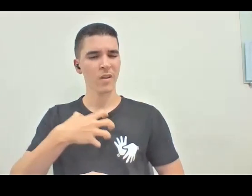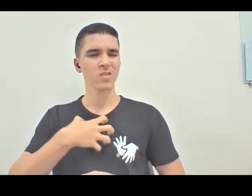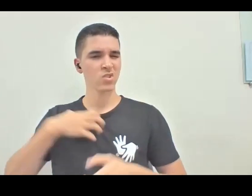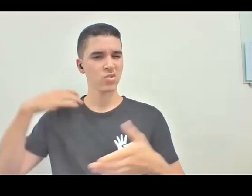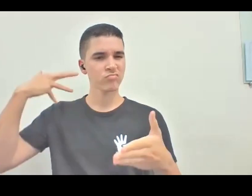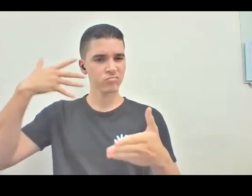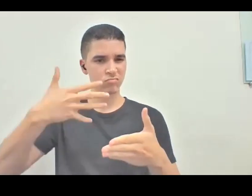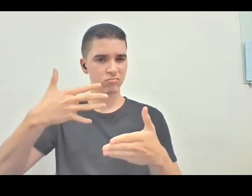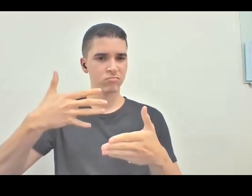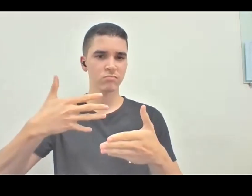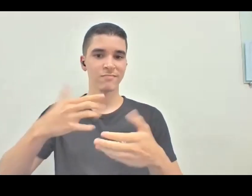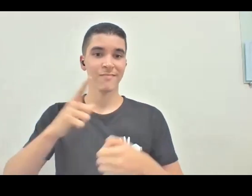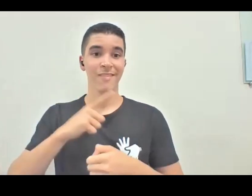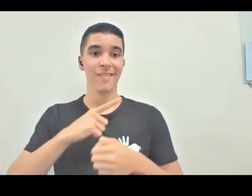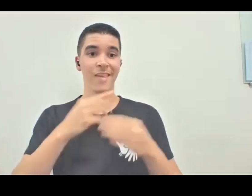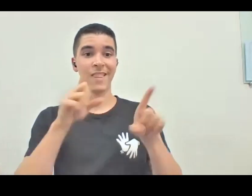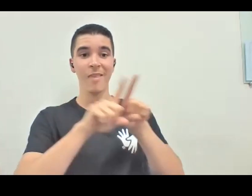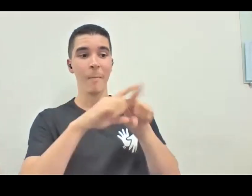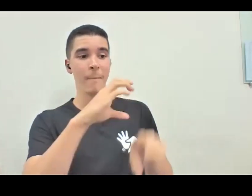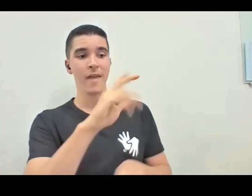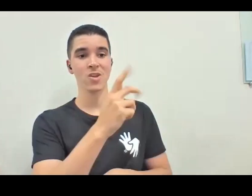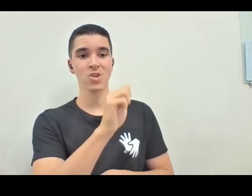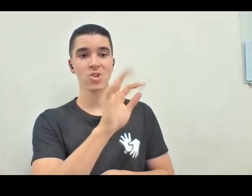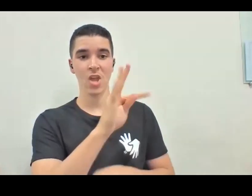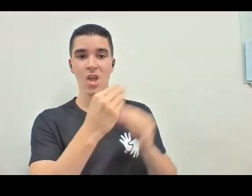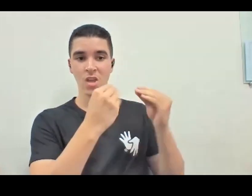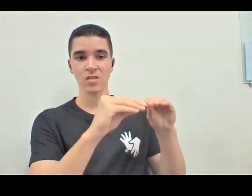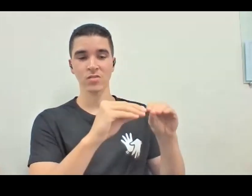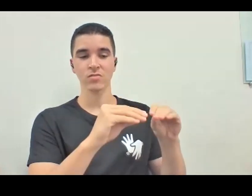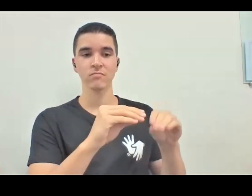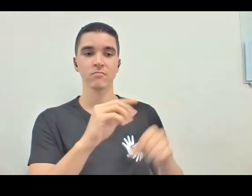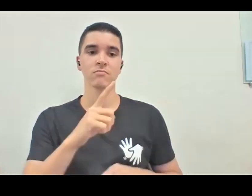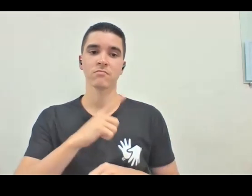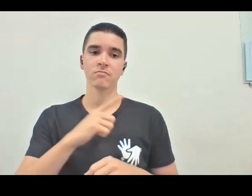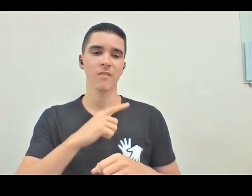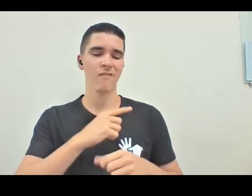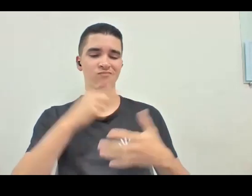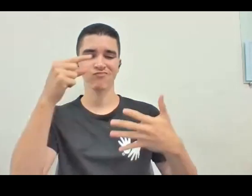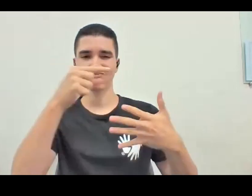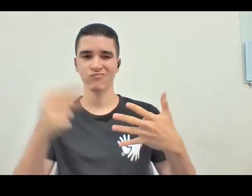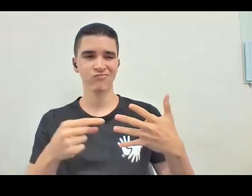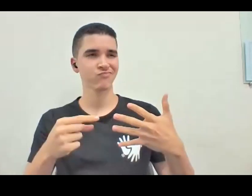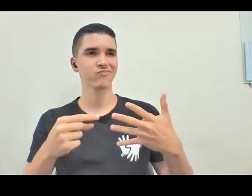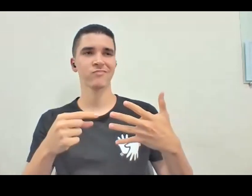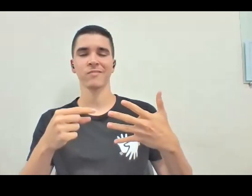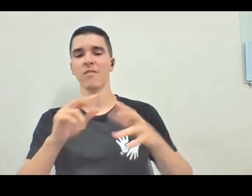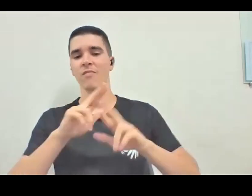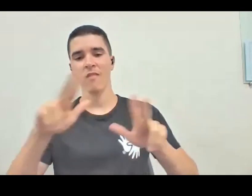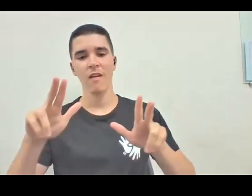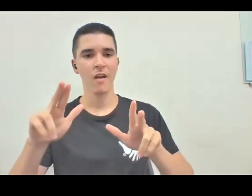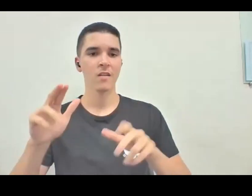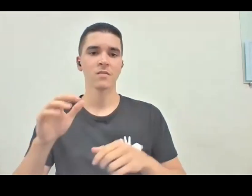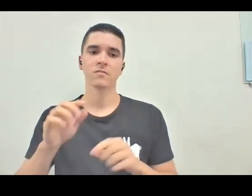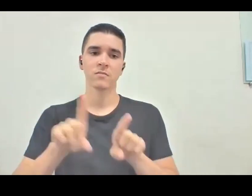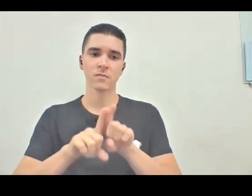comentários no chat, né, além de questões, surge muito um parabéns, um incentivo